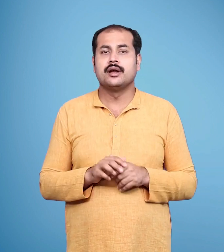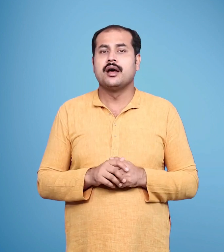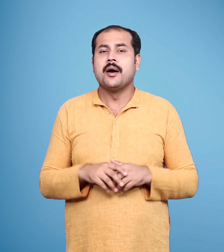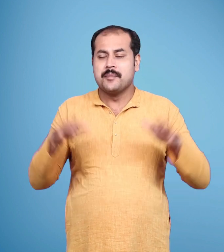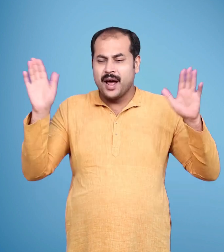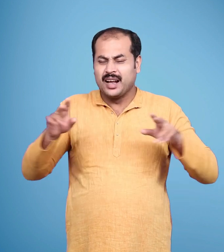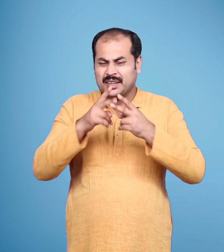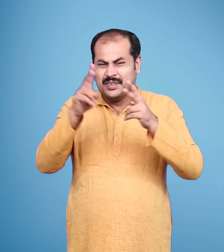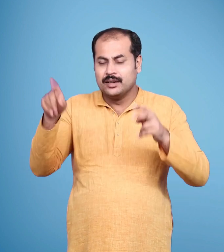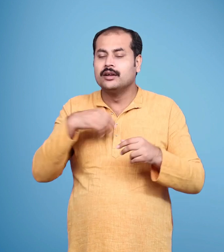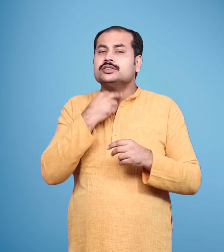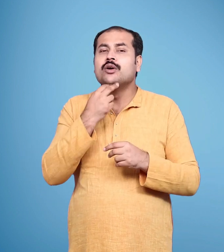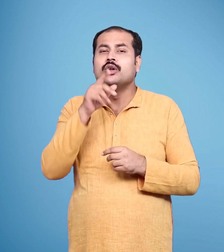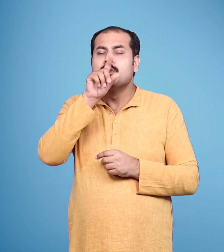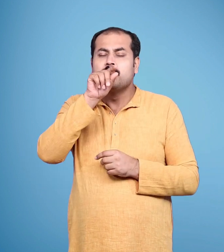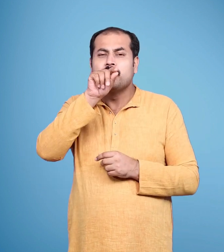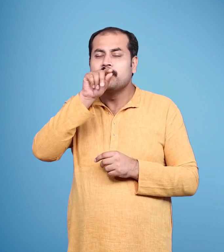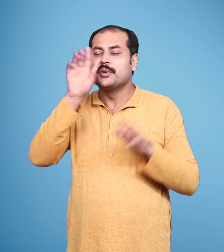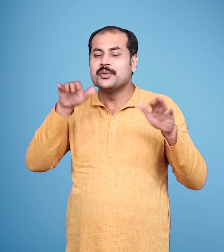पक्षी भी कलरव नहीं कर रहे हैं